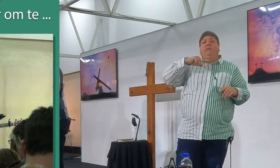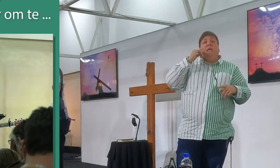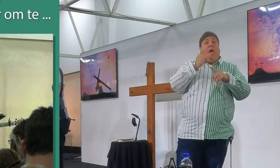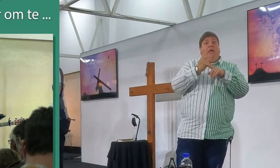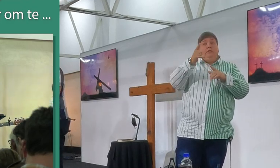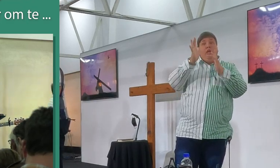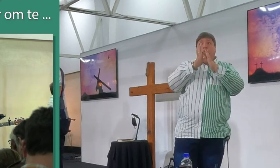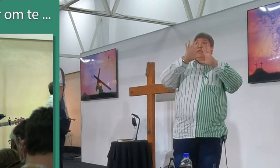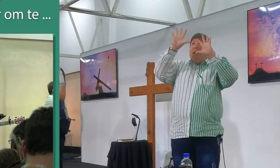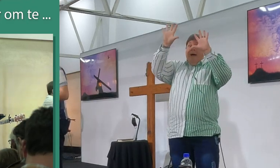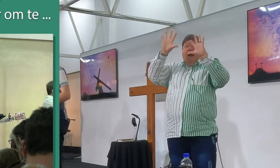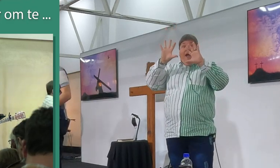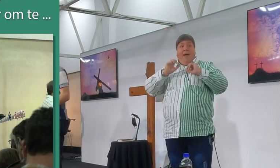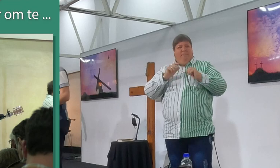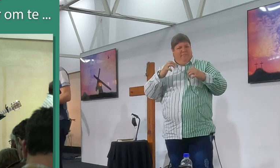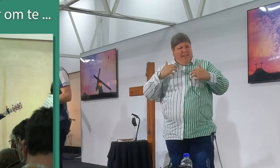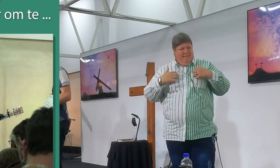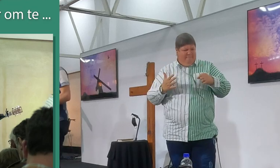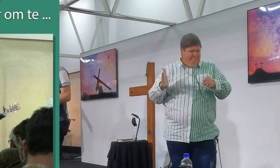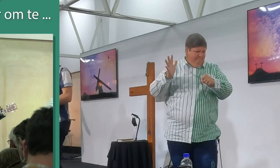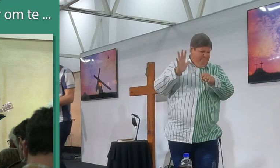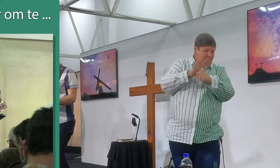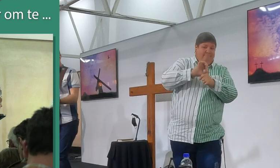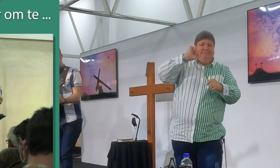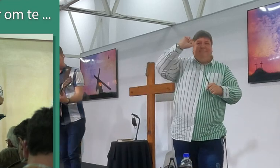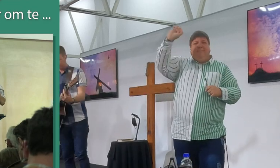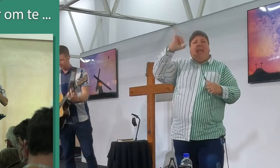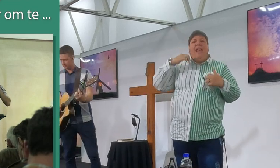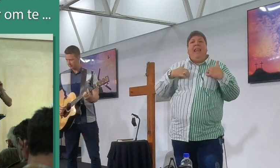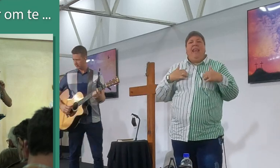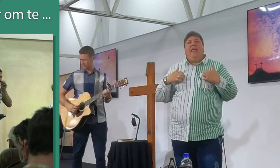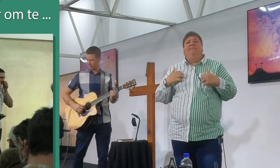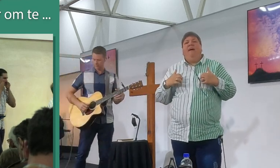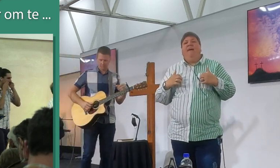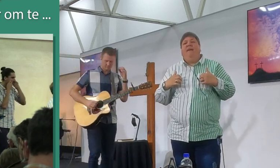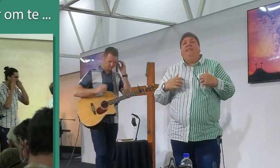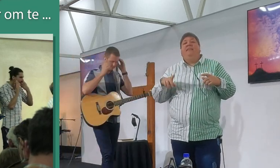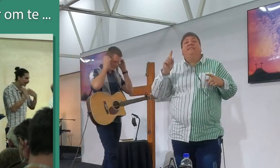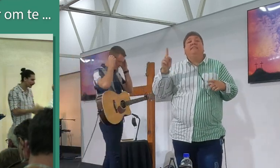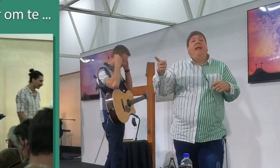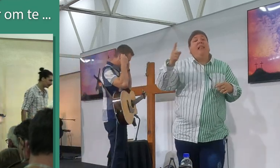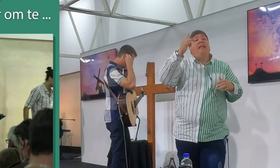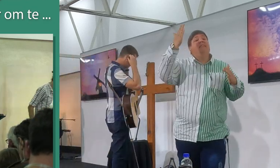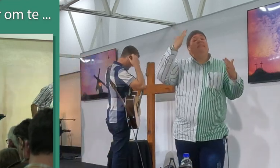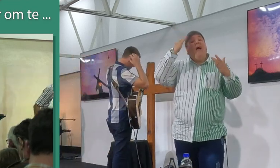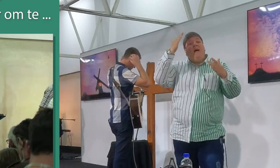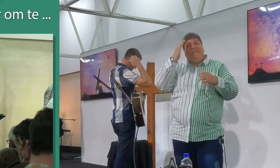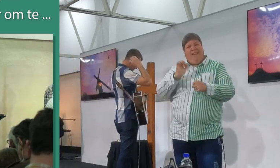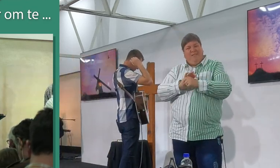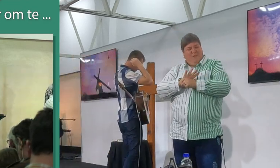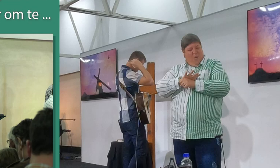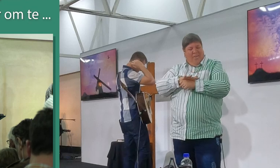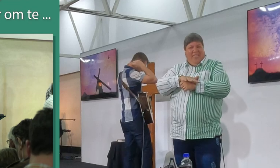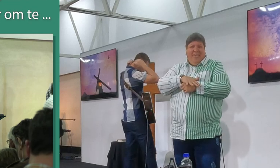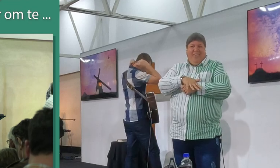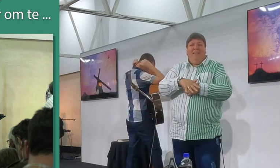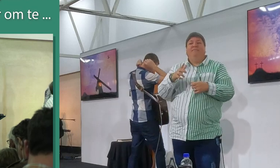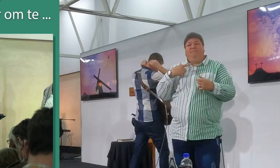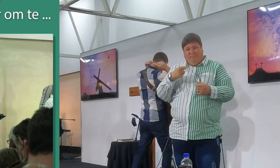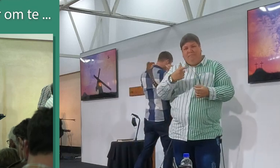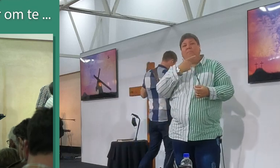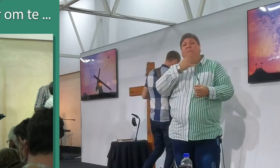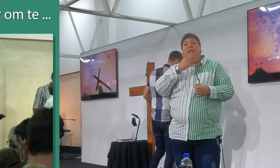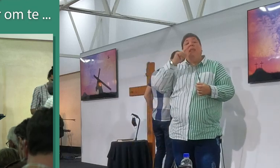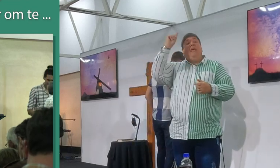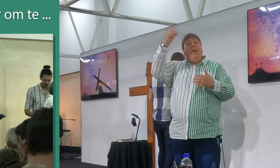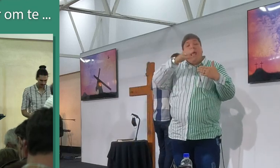Jesus aangeneem het, en ons leef in verbonden het met Jesus, en ons is geword in ons geloof, sal die dankbaarheid oorloop, en dis wat ons vir oogend kom begeer, jy het